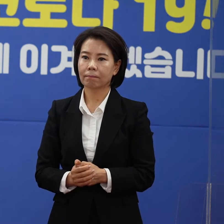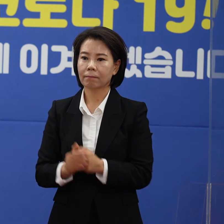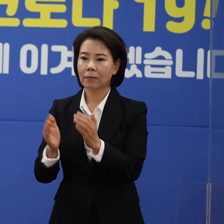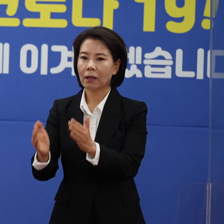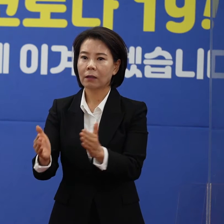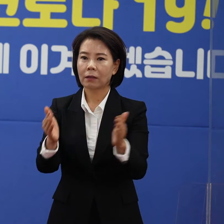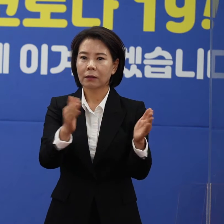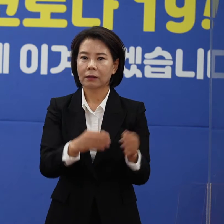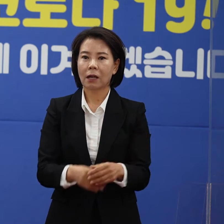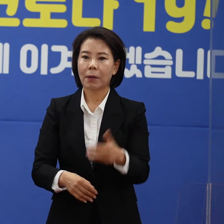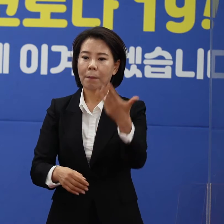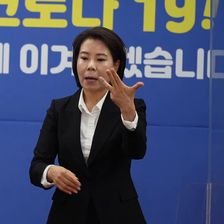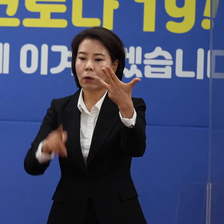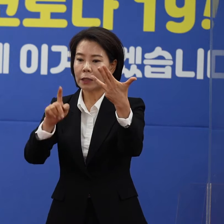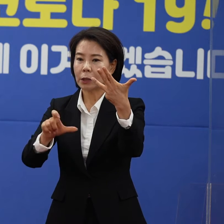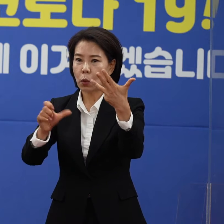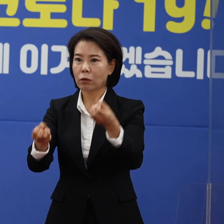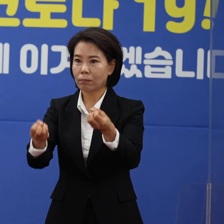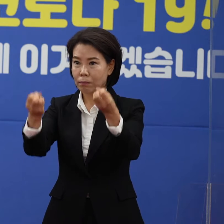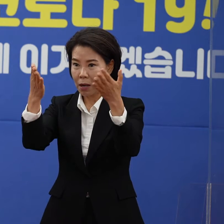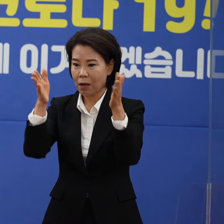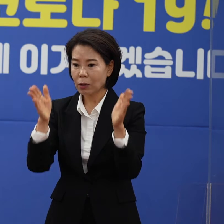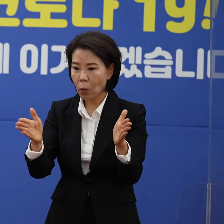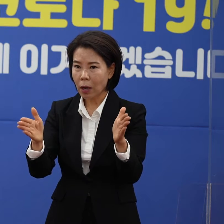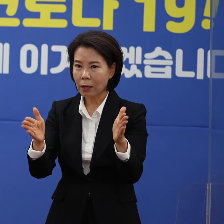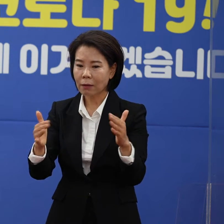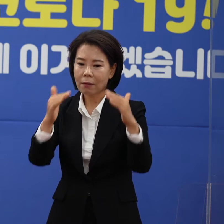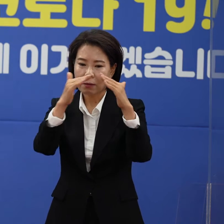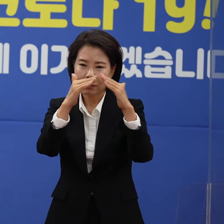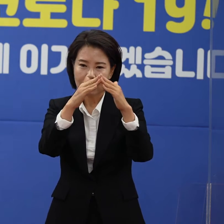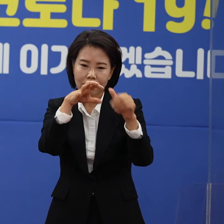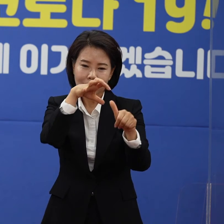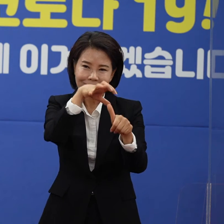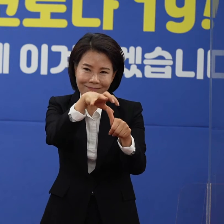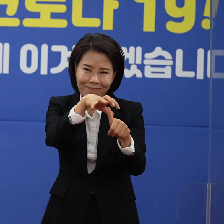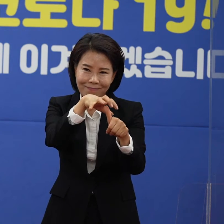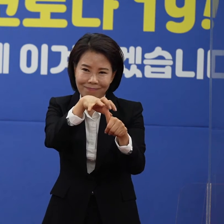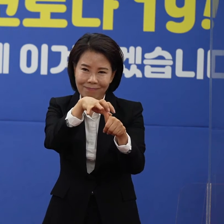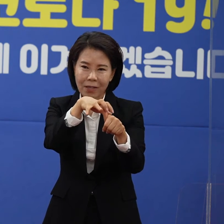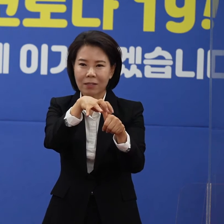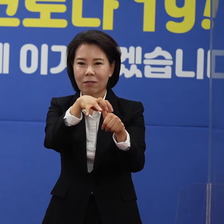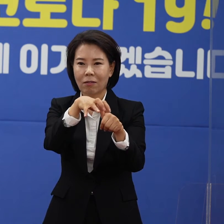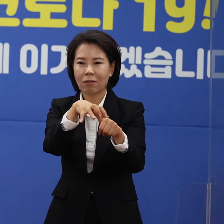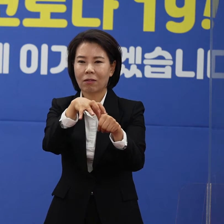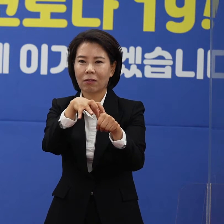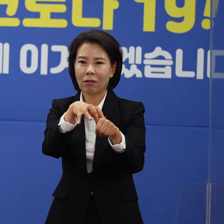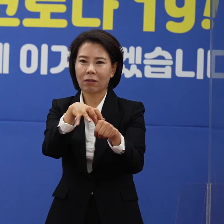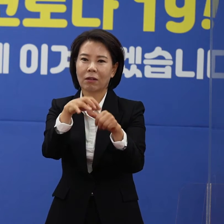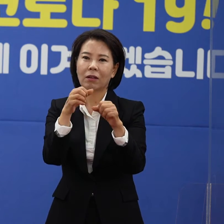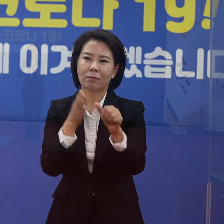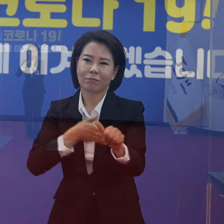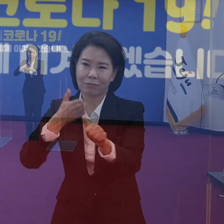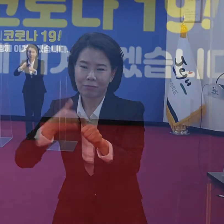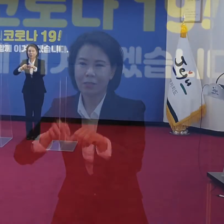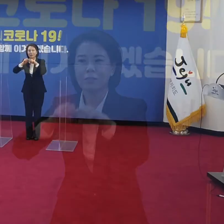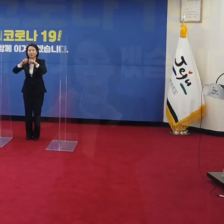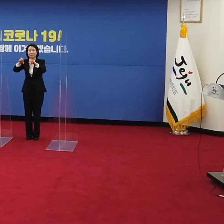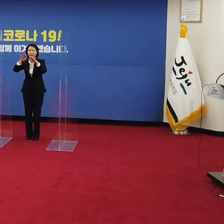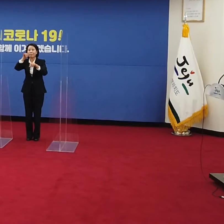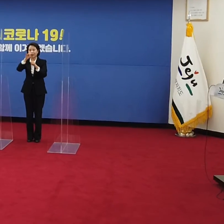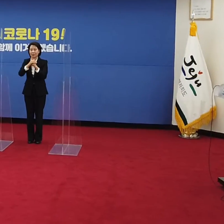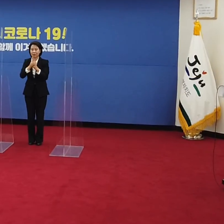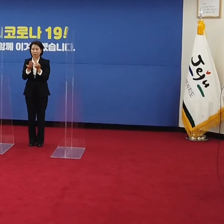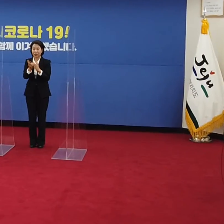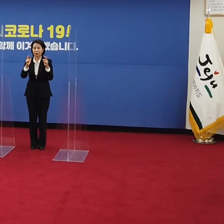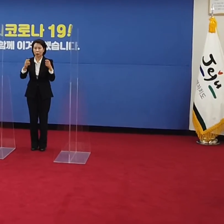다음은 광복절 연휴 기간 동안 집에서 머무르기 대도민 캠페인을 전개합니다. 우리